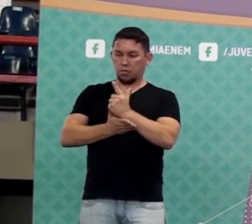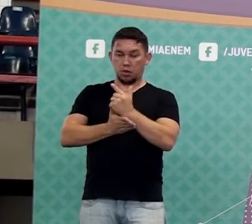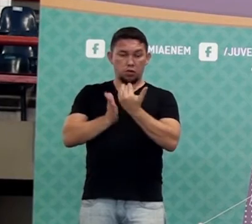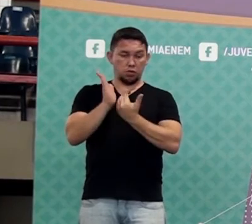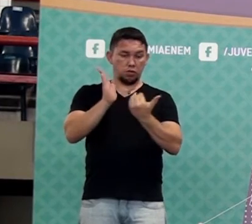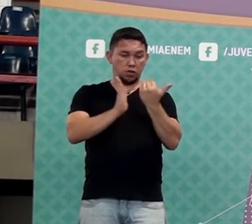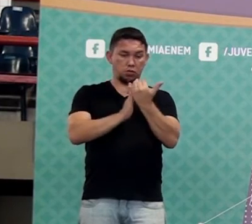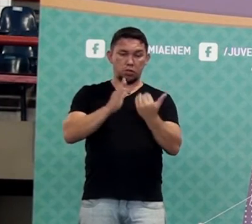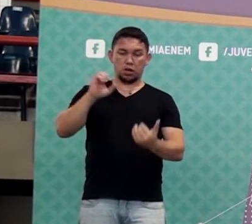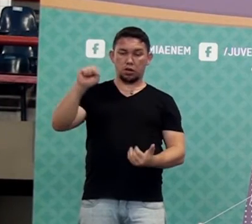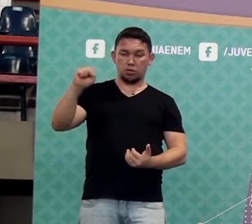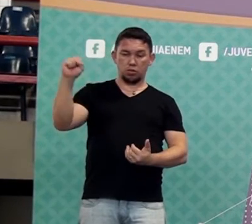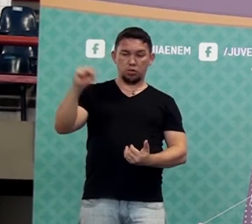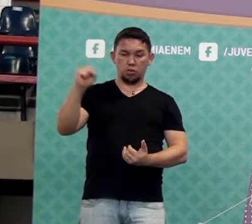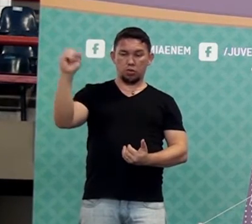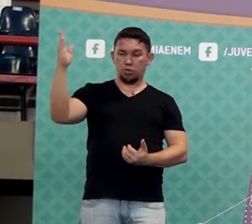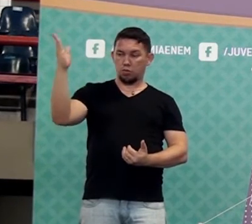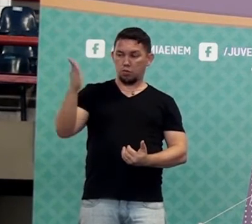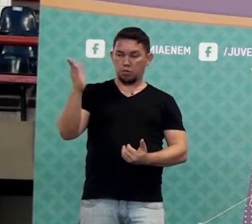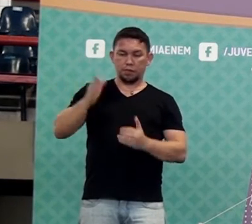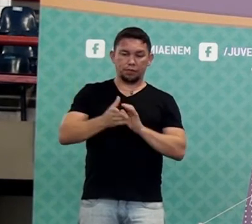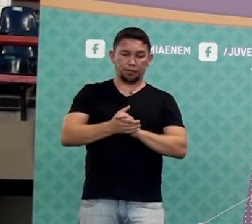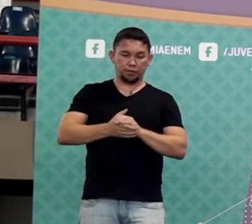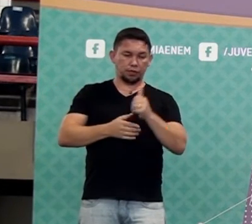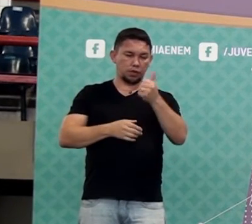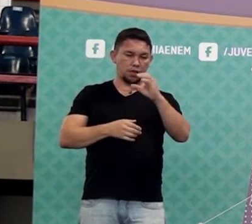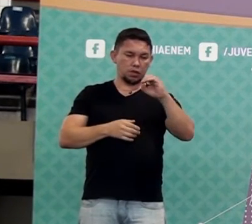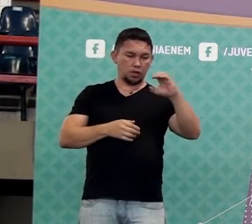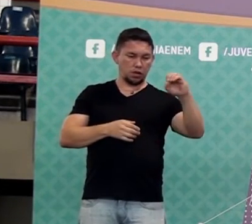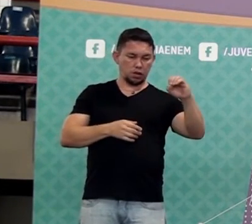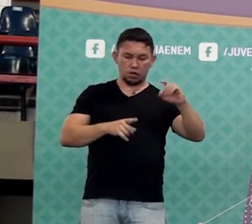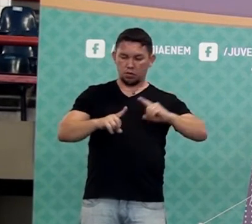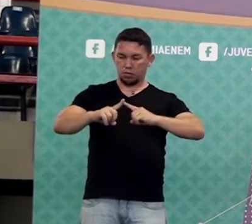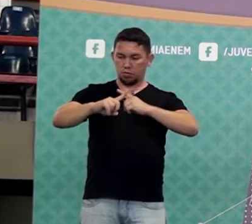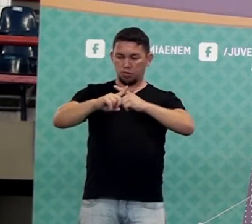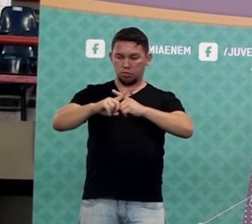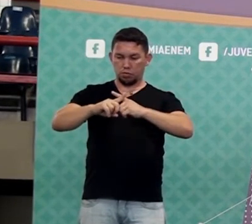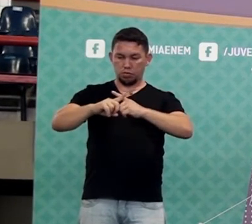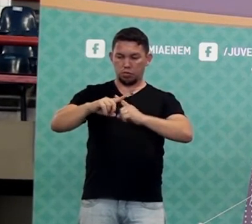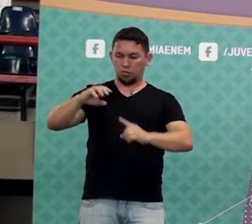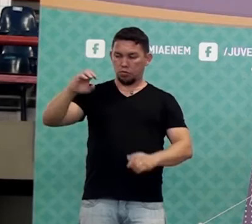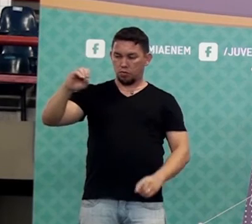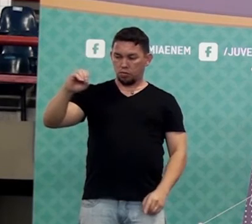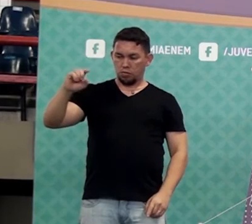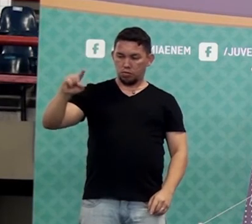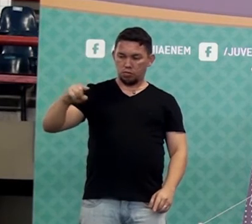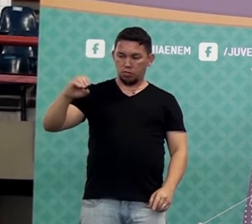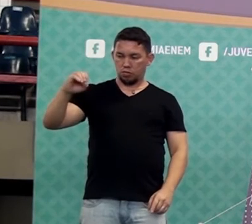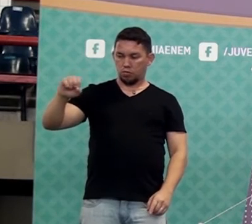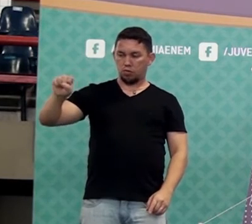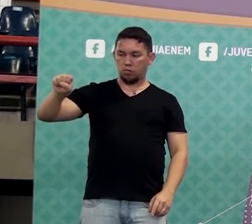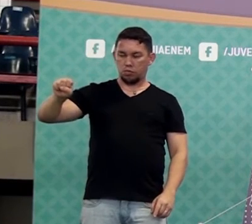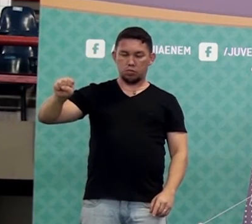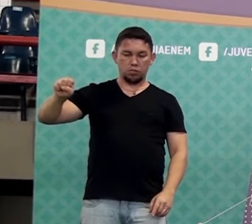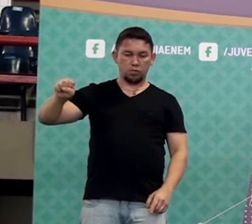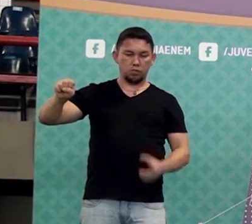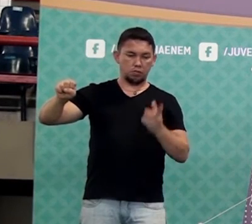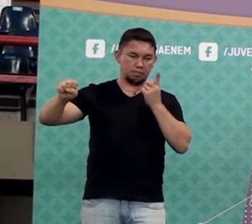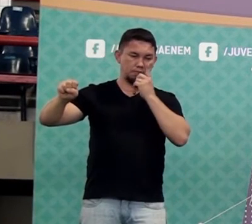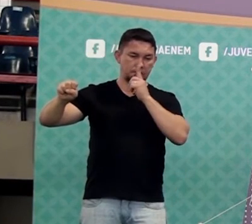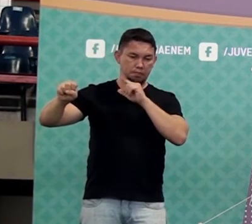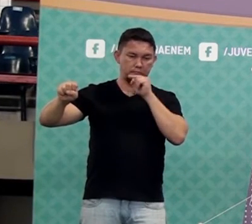aumentar 8%. Se você pegar o 100 e multiplicar por 0,08,